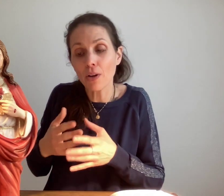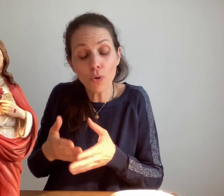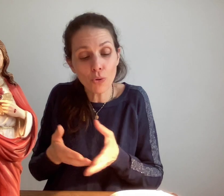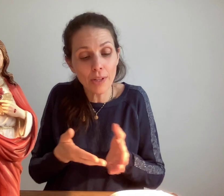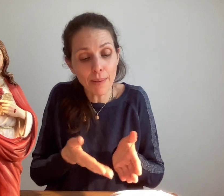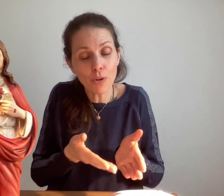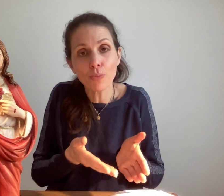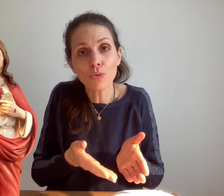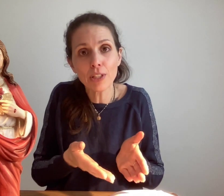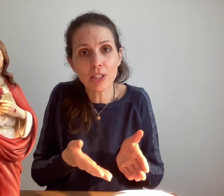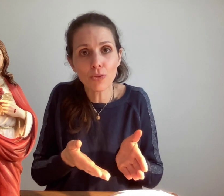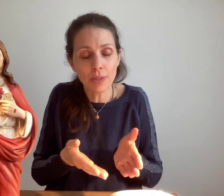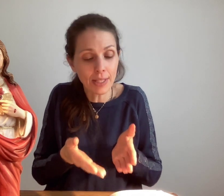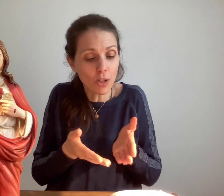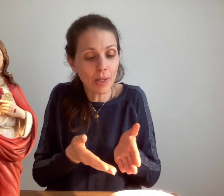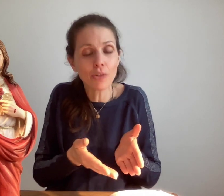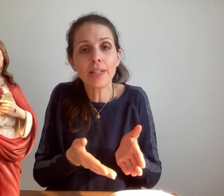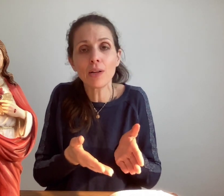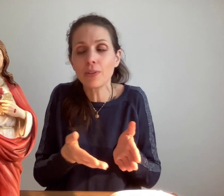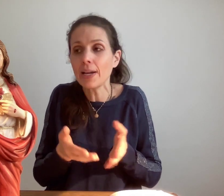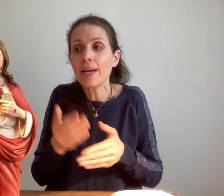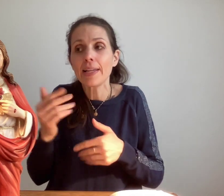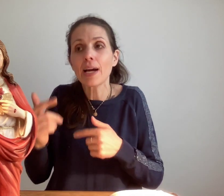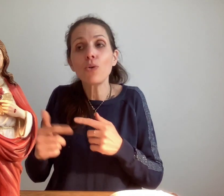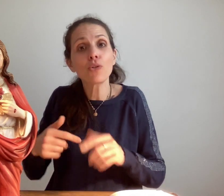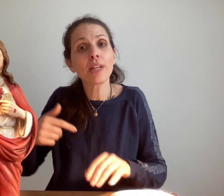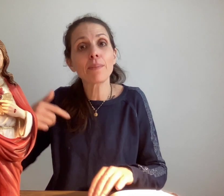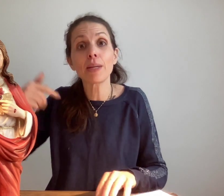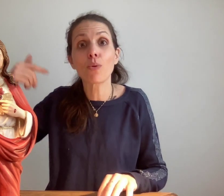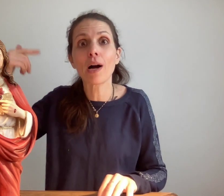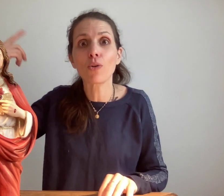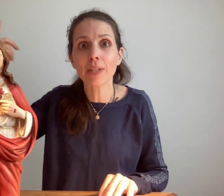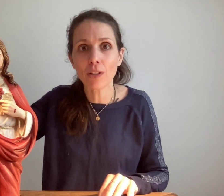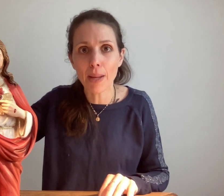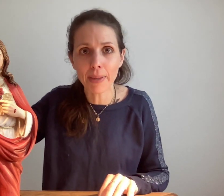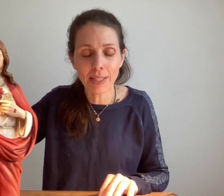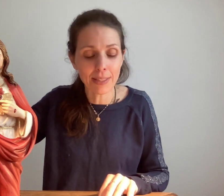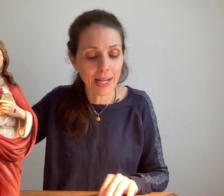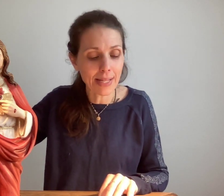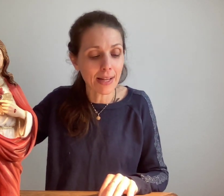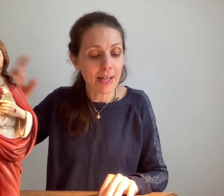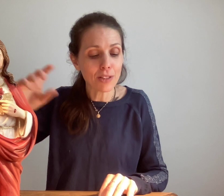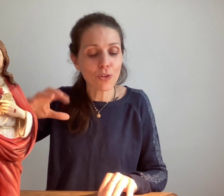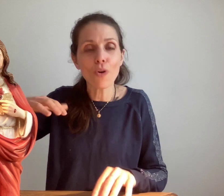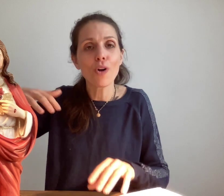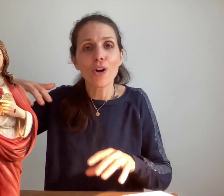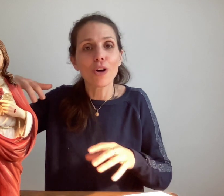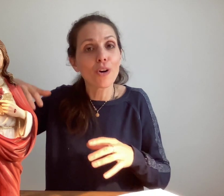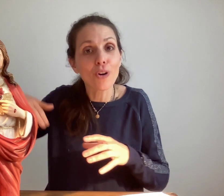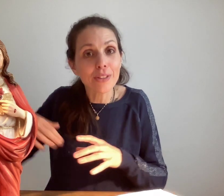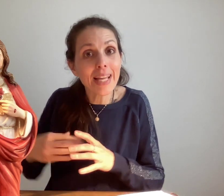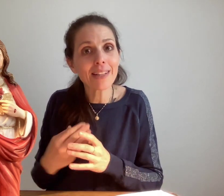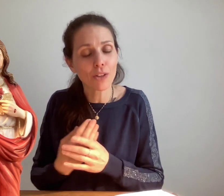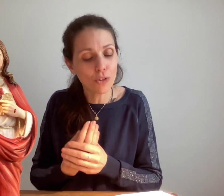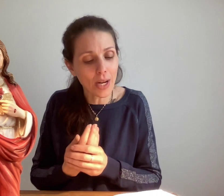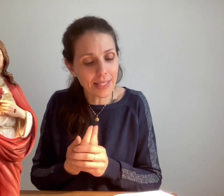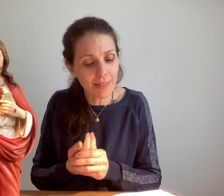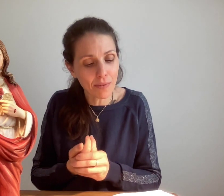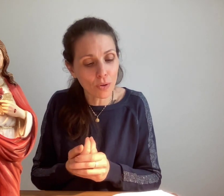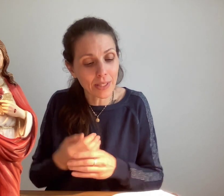aucune âme comme nous dit Jésus ici comme il le dit à Louisa il n'y aucune âme qui pourra rentrer dans la patrie céleste sans naître dans la divine volonté